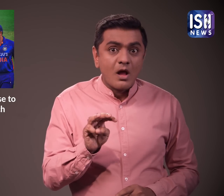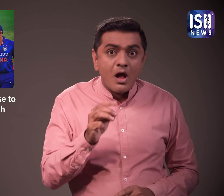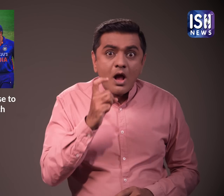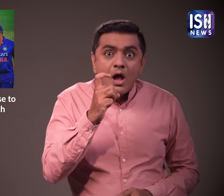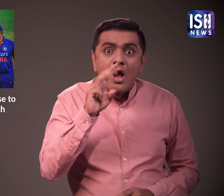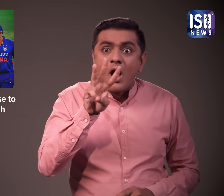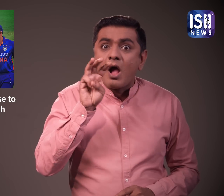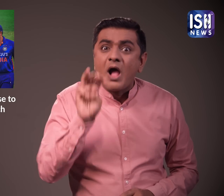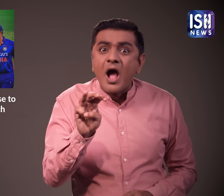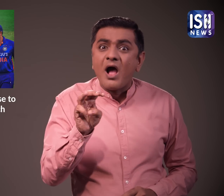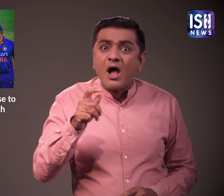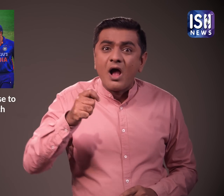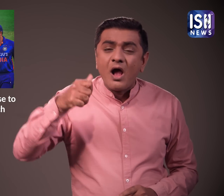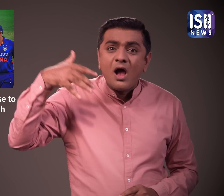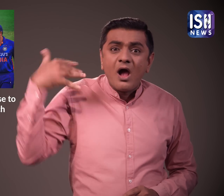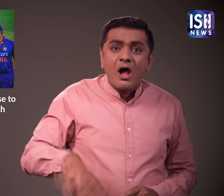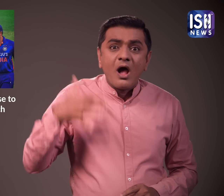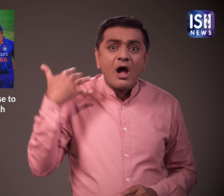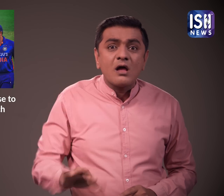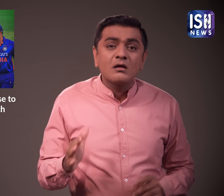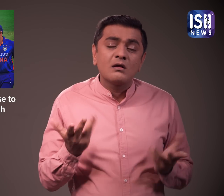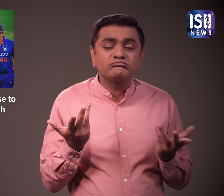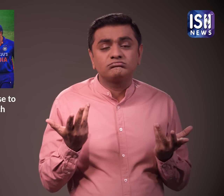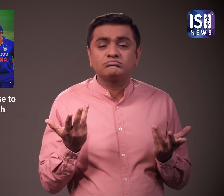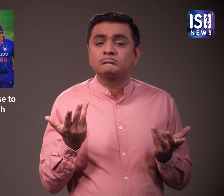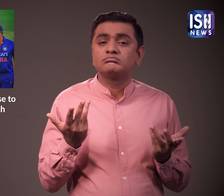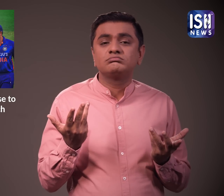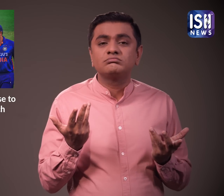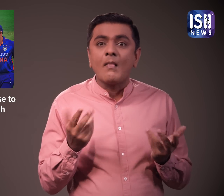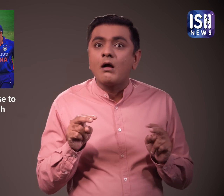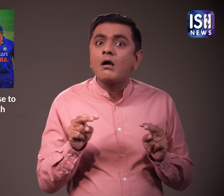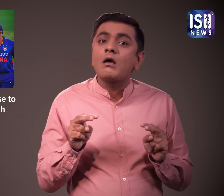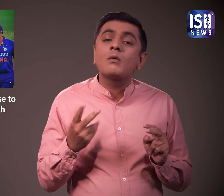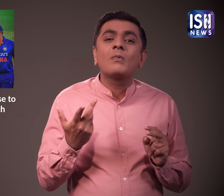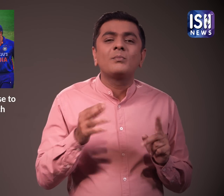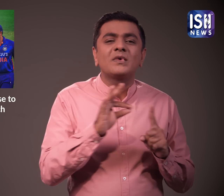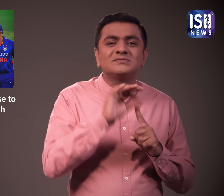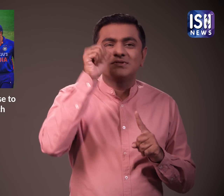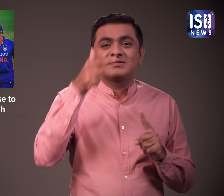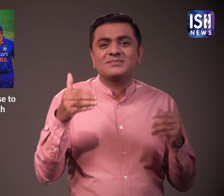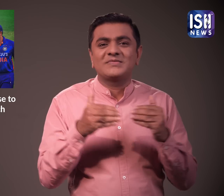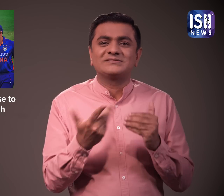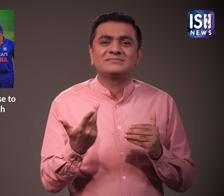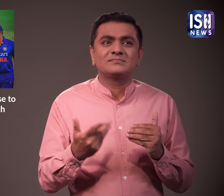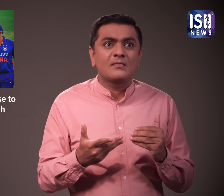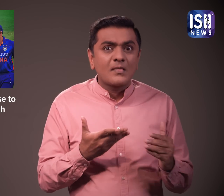73,000 ये सच मुझ महंगा है हाँ ऐसा इसलिए क्योंकि ये भारत-पाकिस्तान का मैच दे है